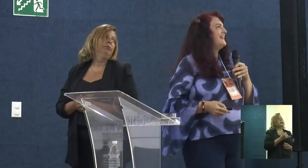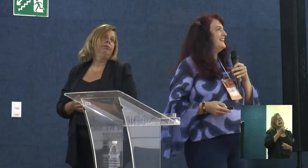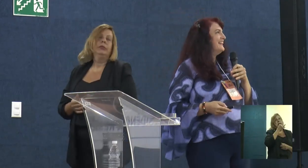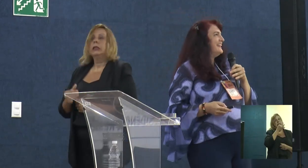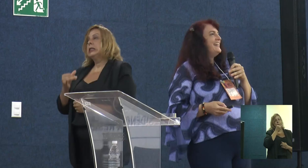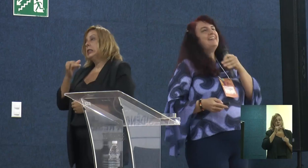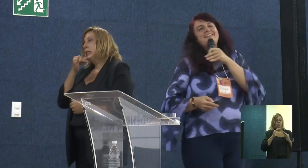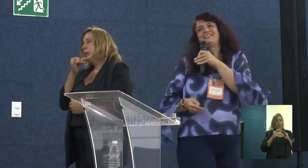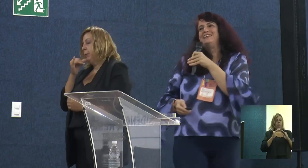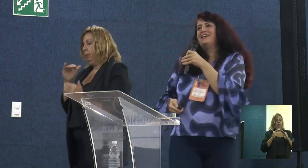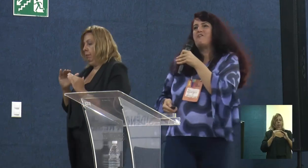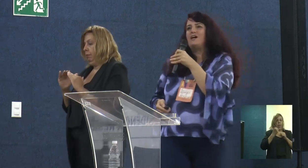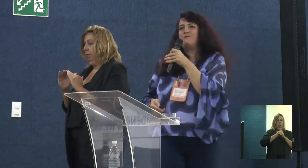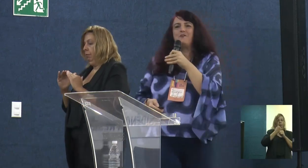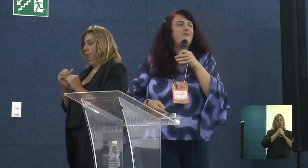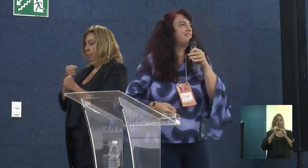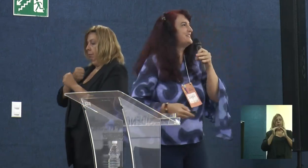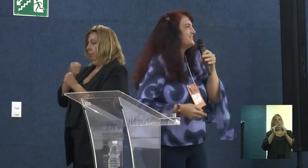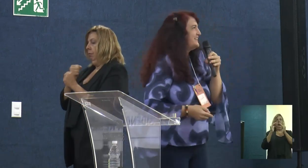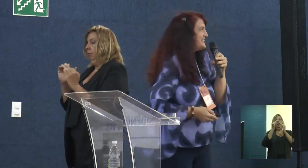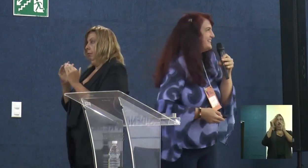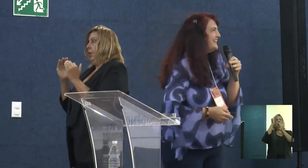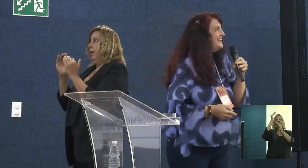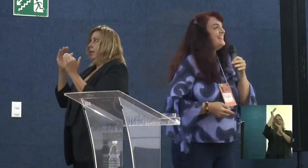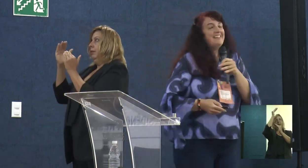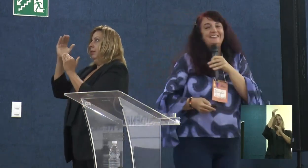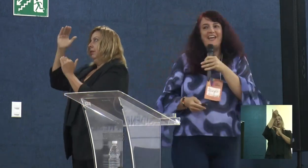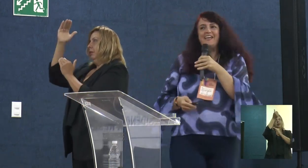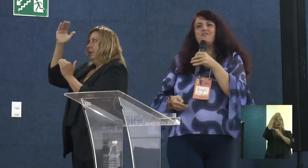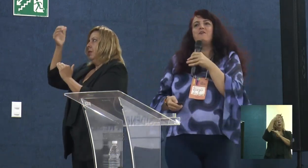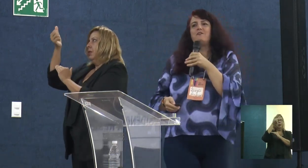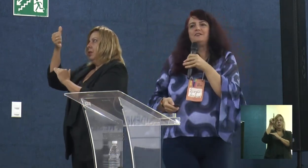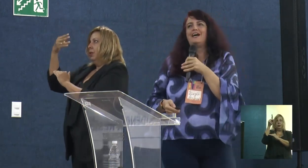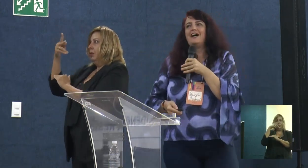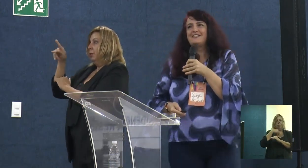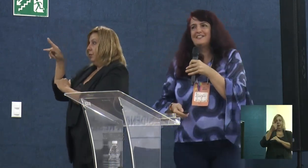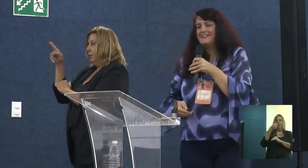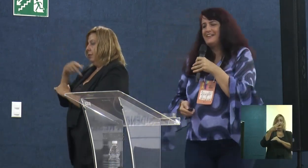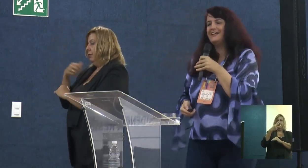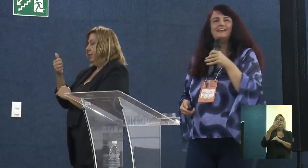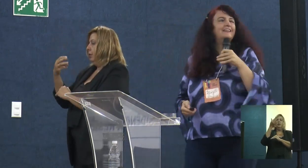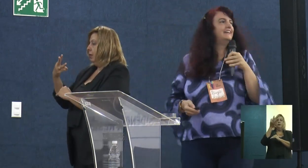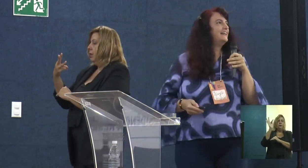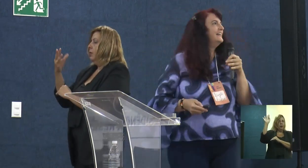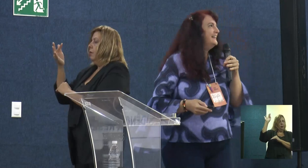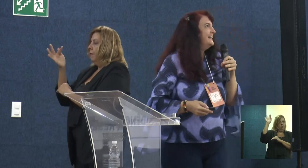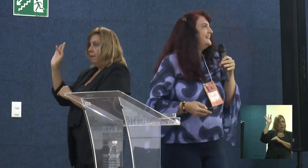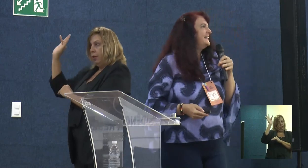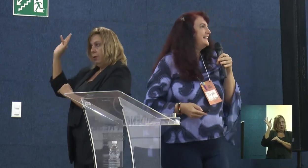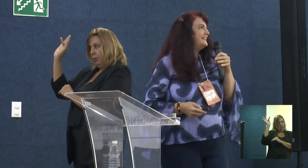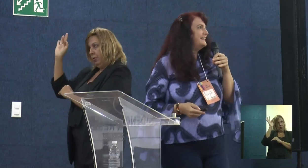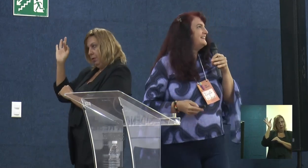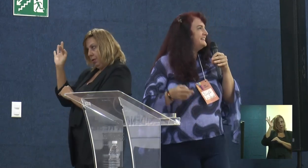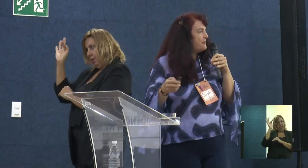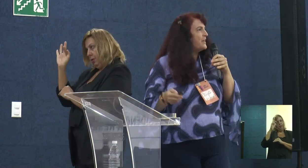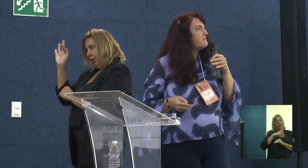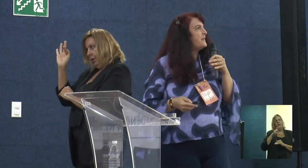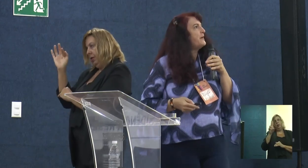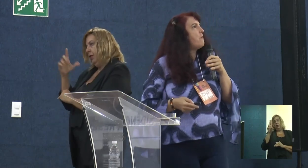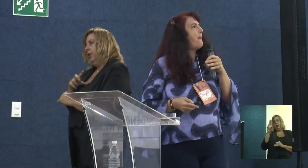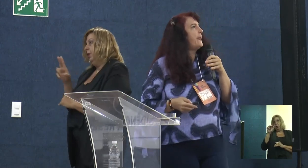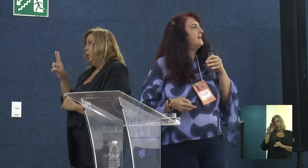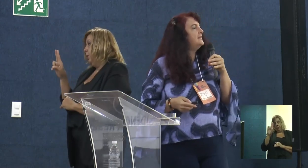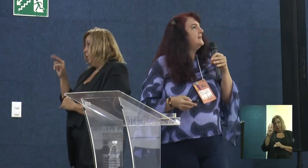essa daí. 64 professores, 13 faculdades da UNB.